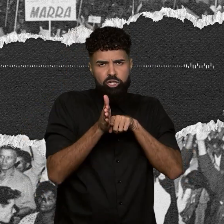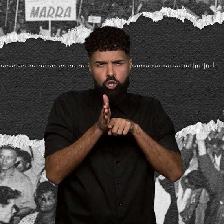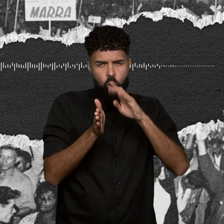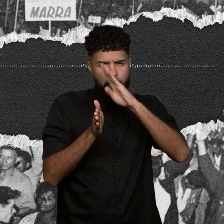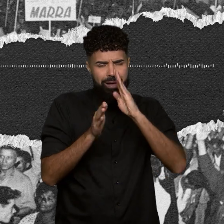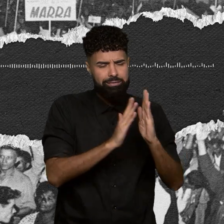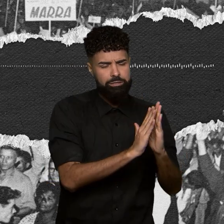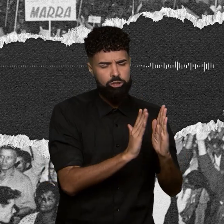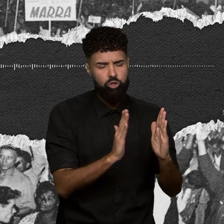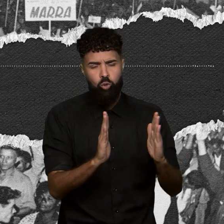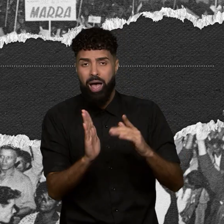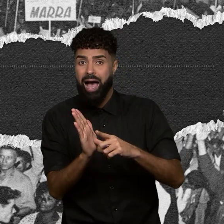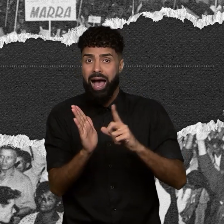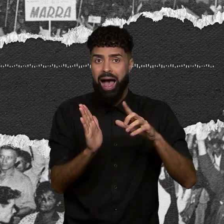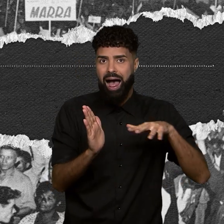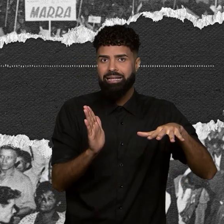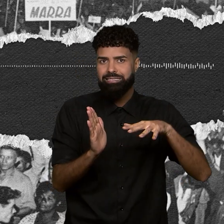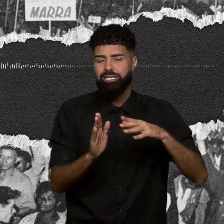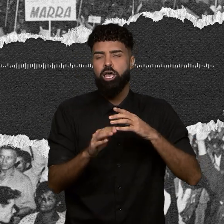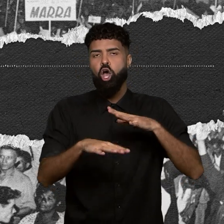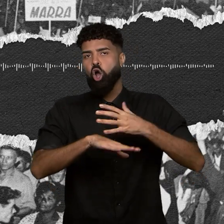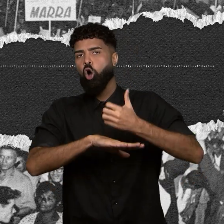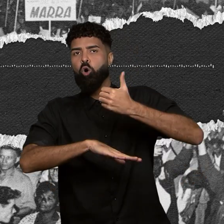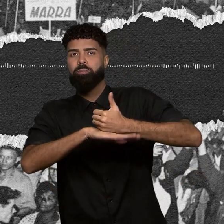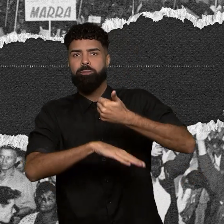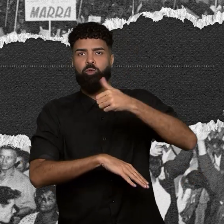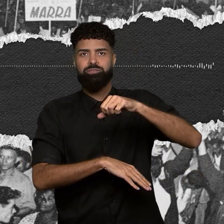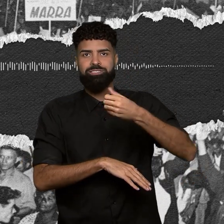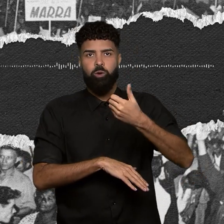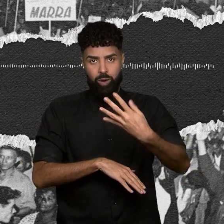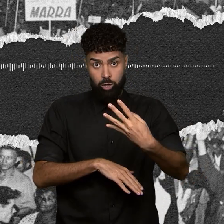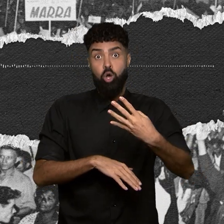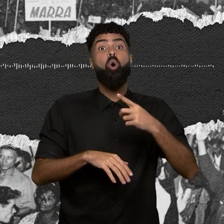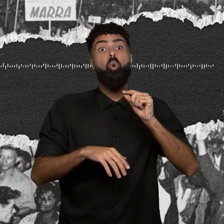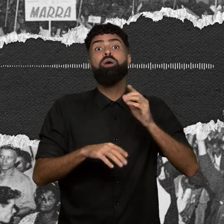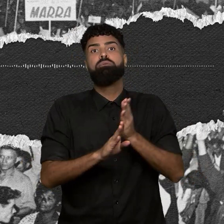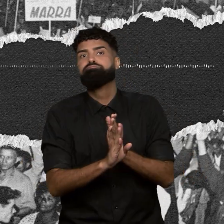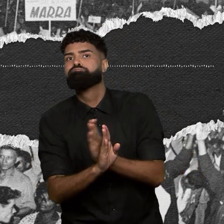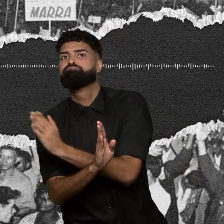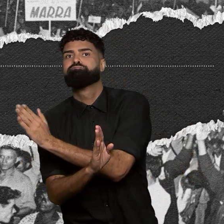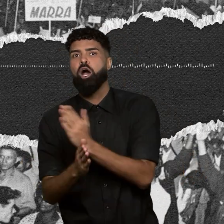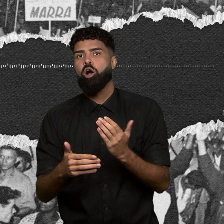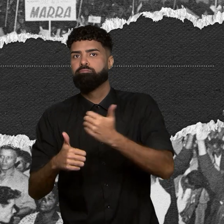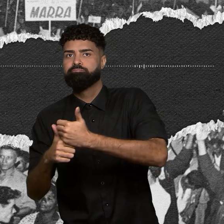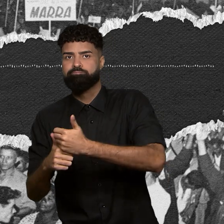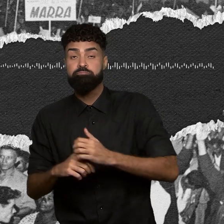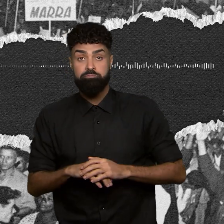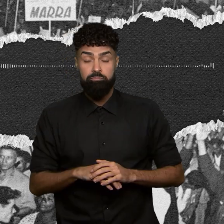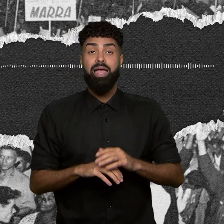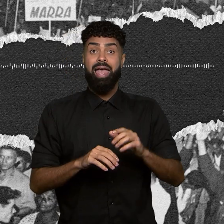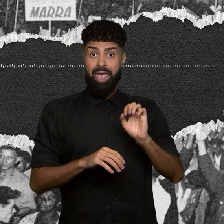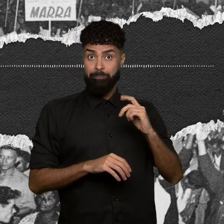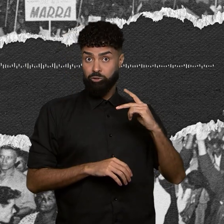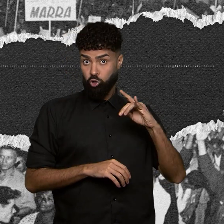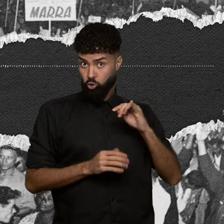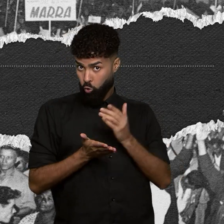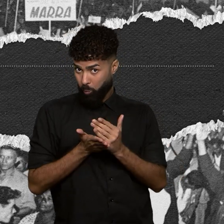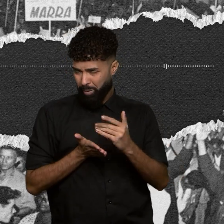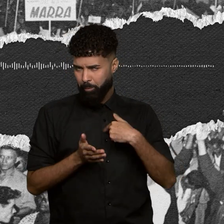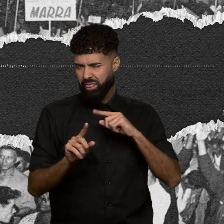do golpe de 64 e o que foi colocado no lugar. O episódio começa com o desafio que muitas pessoas enfrentam, que é de